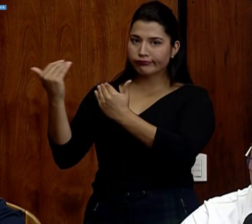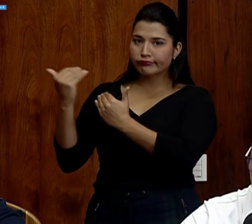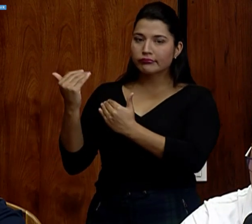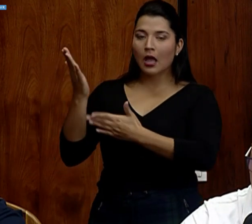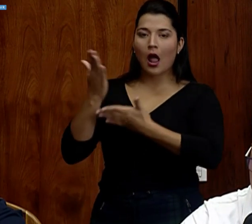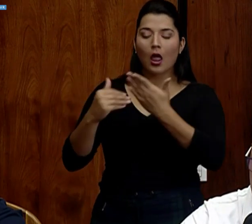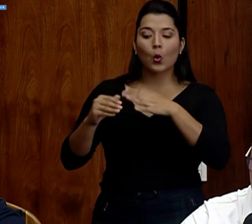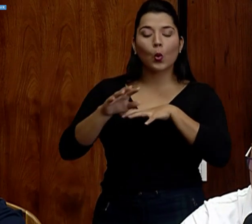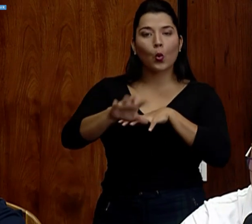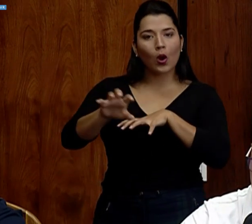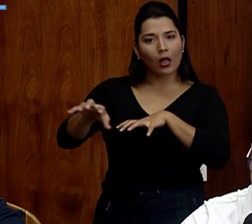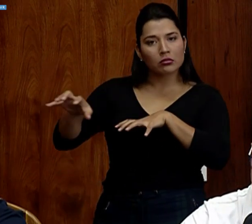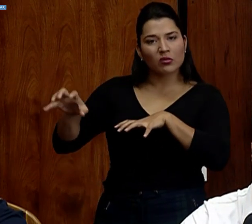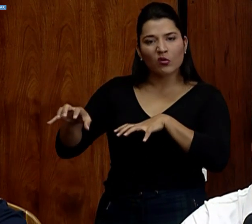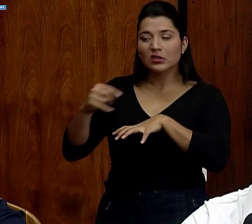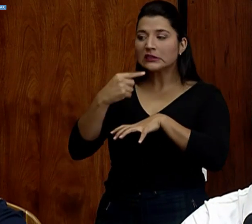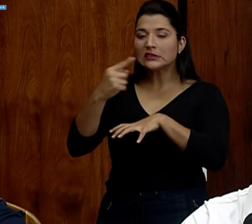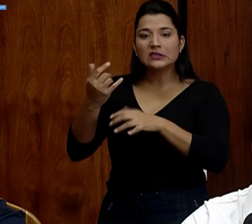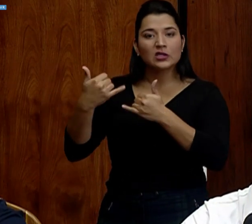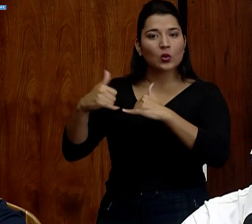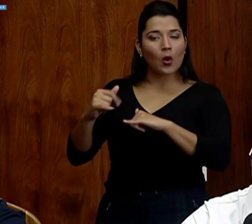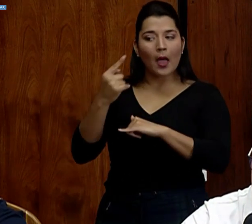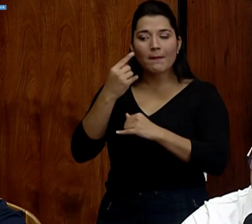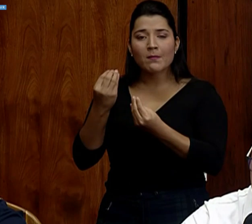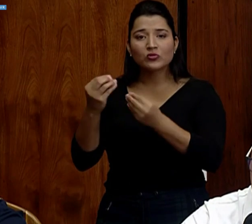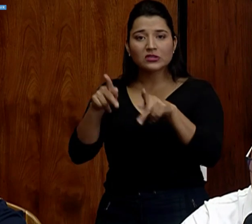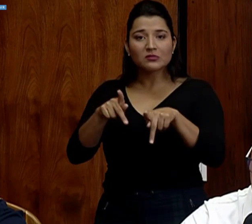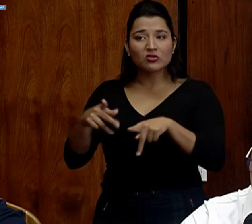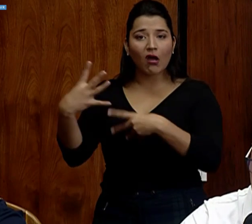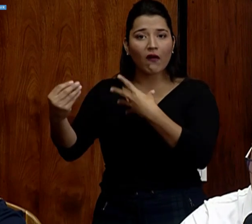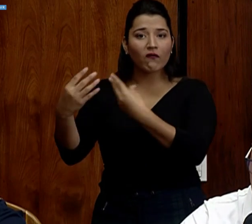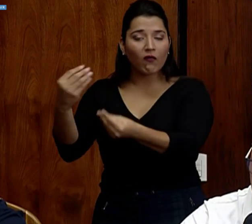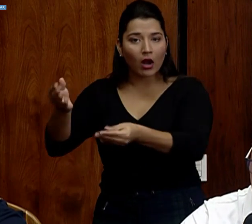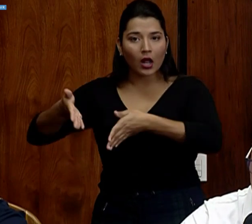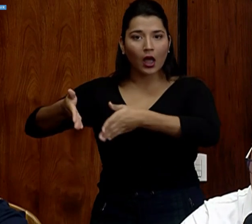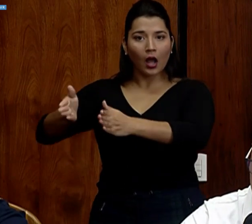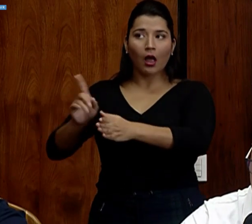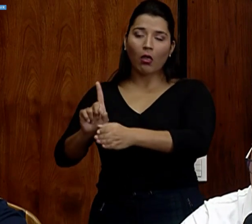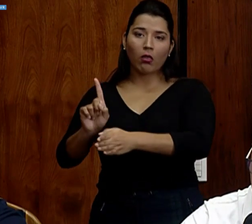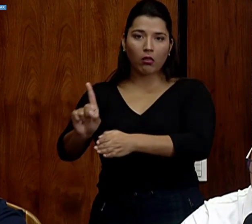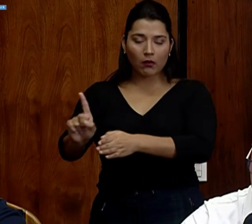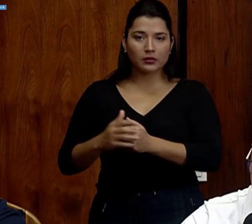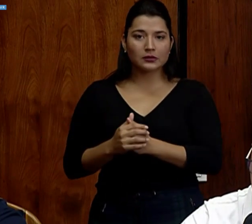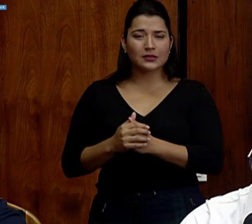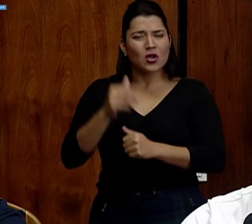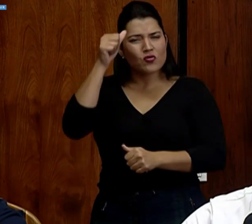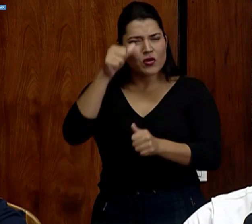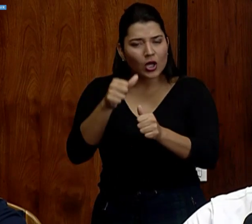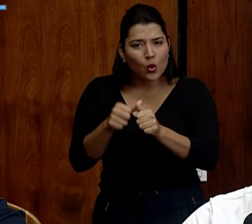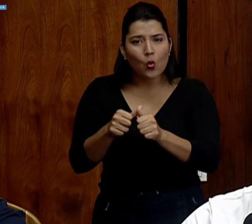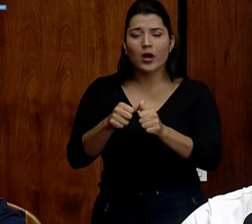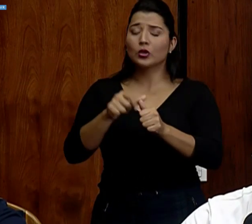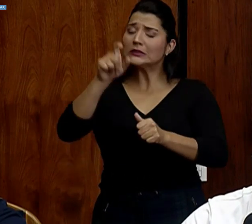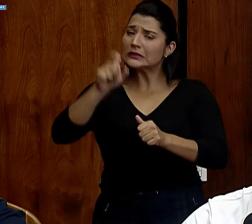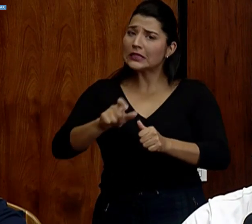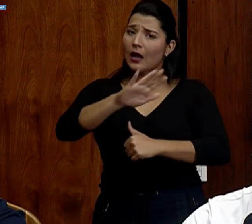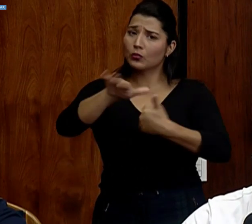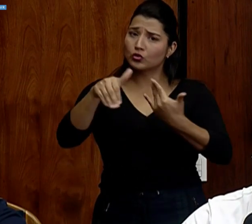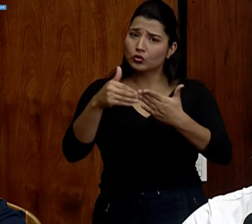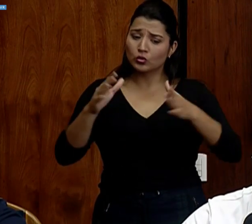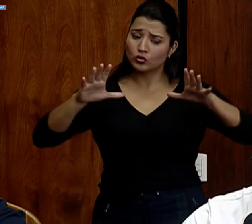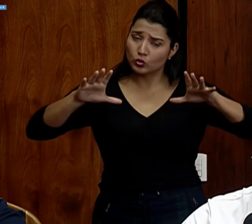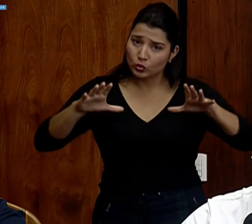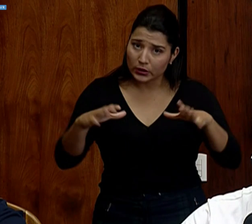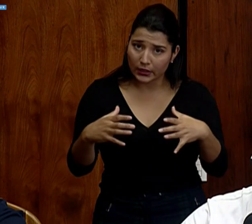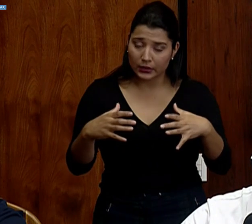que se ve todavía mucha movilización de personas. Recuerden que esto ocupamos todos unirnos en esta causa.